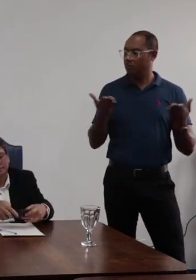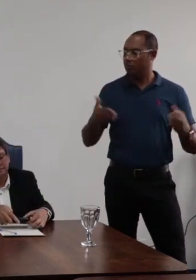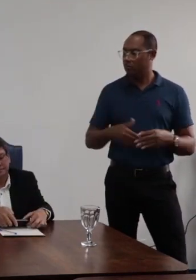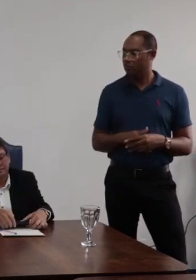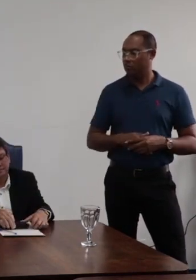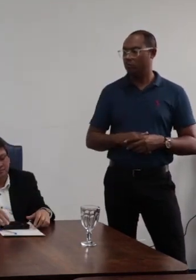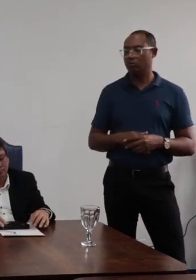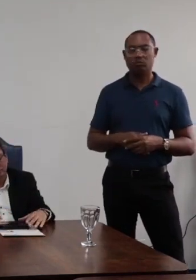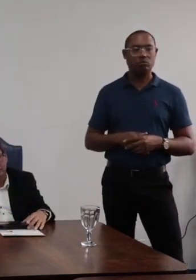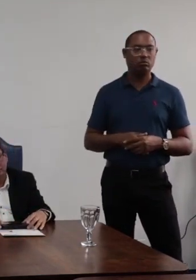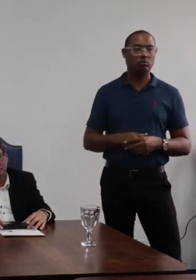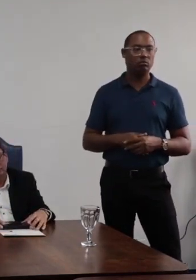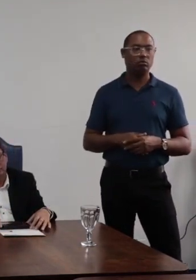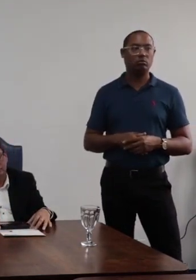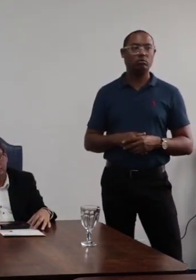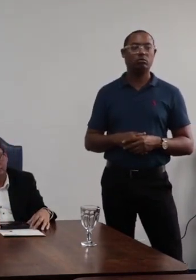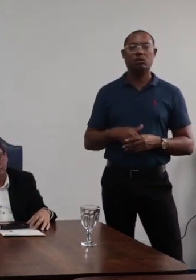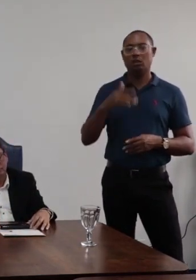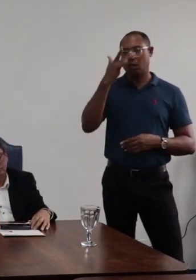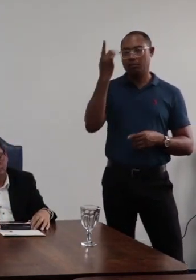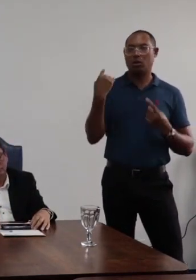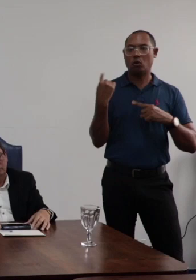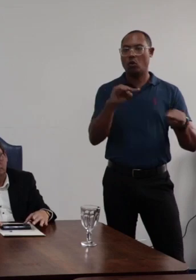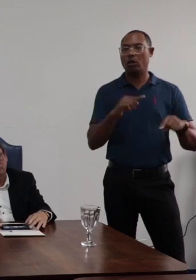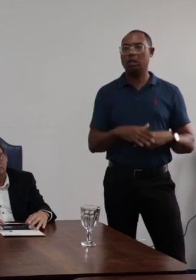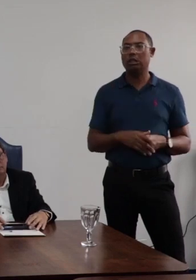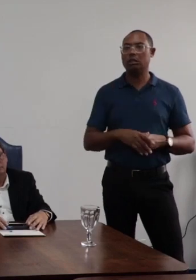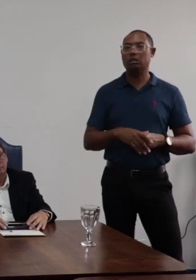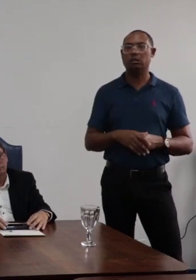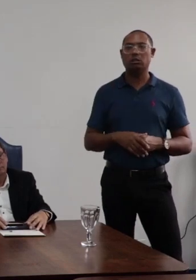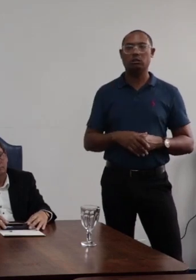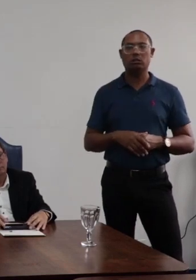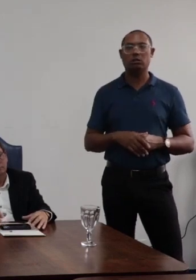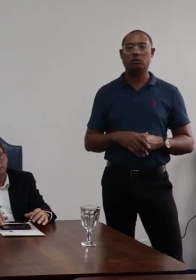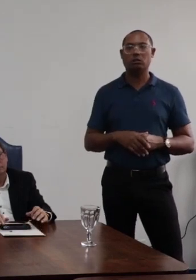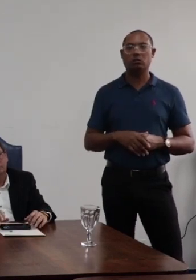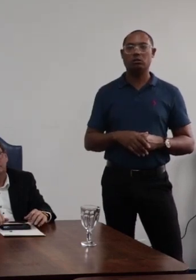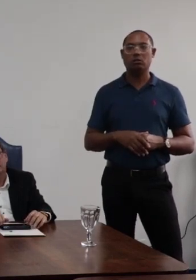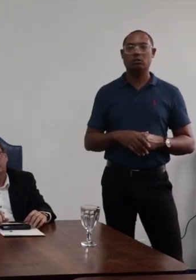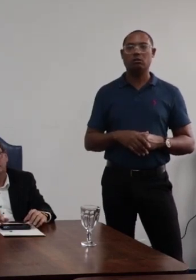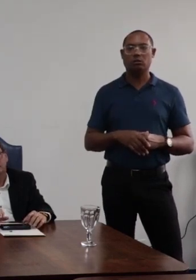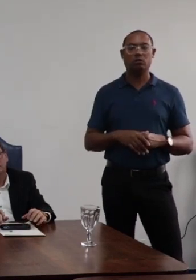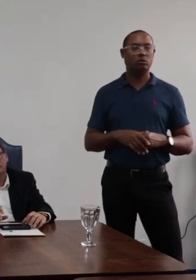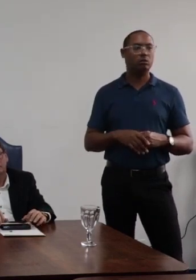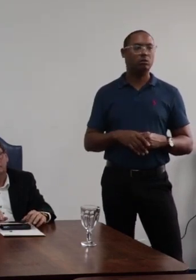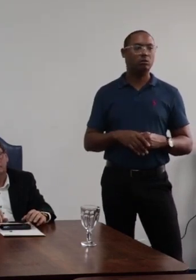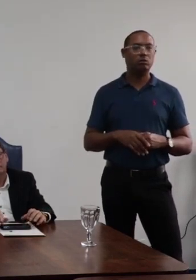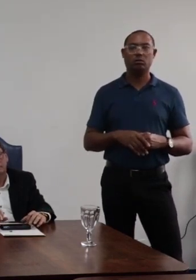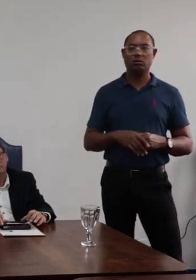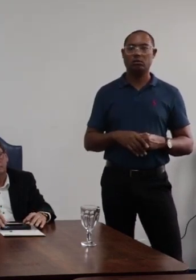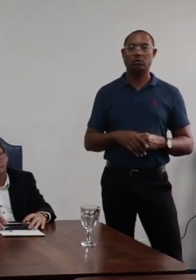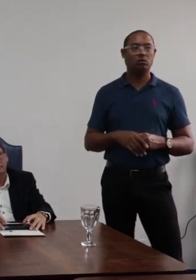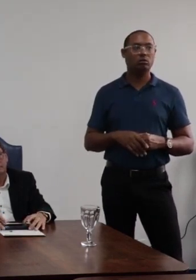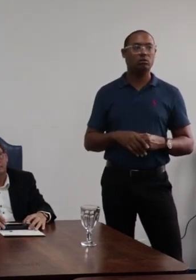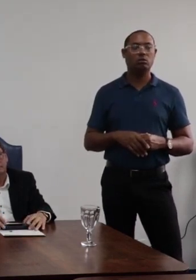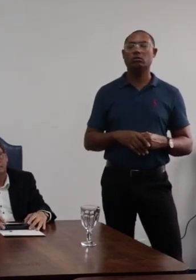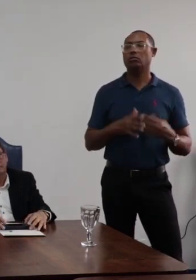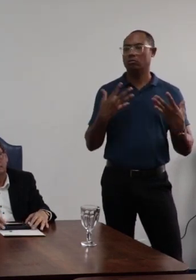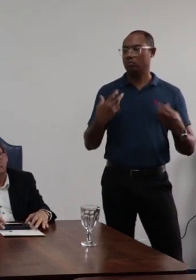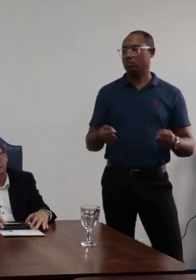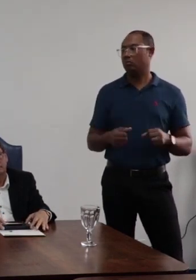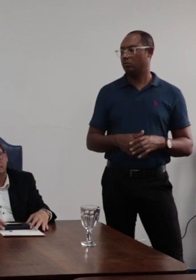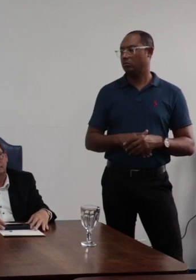feito por aclamação. Se houver alguém contrário, que se manifeste, então aprovado por aclamação essa autorização,